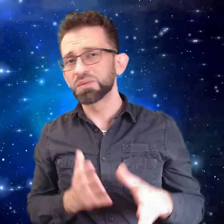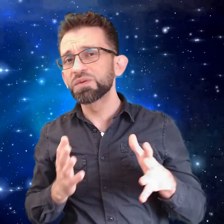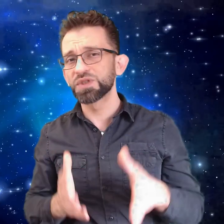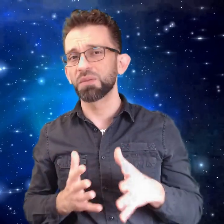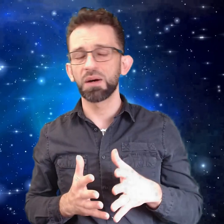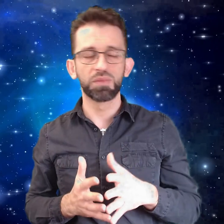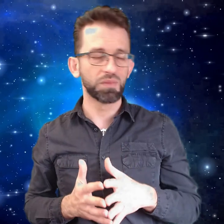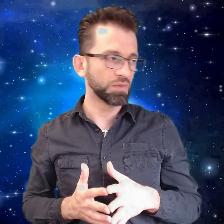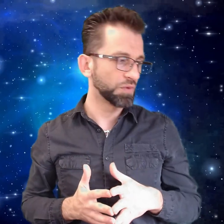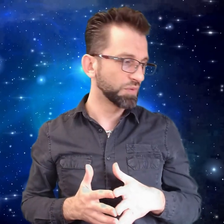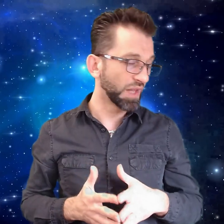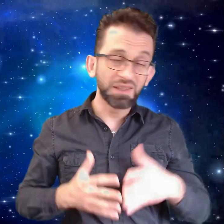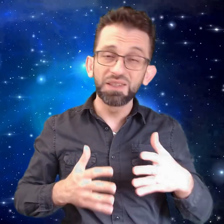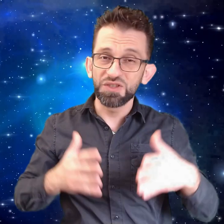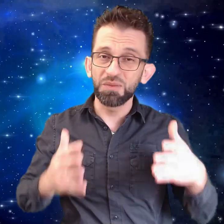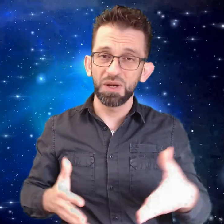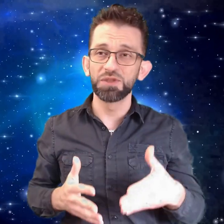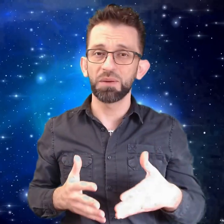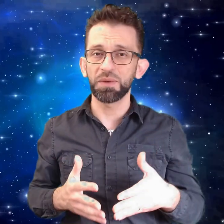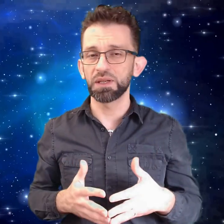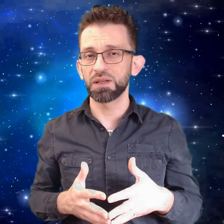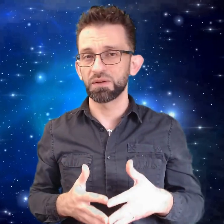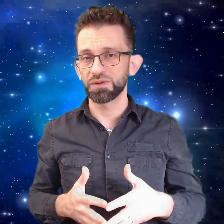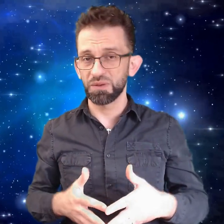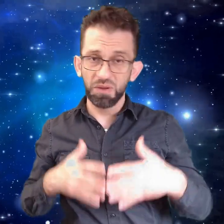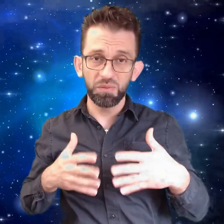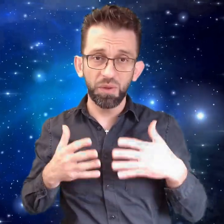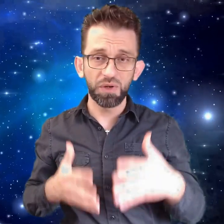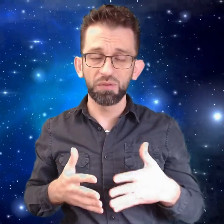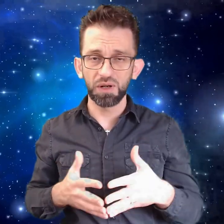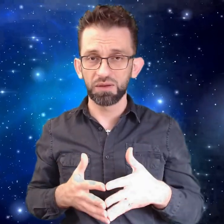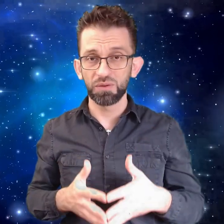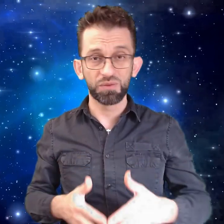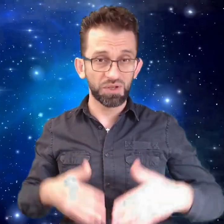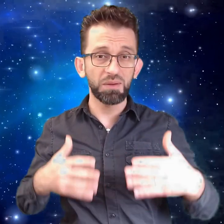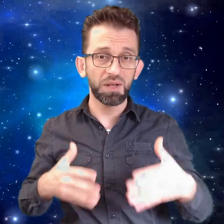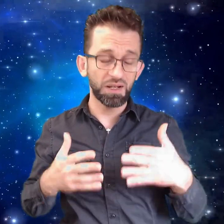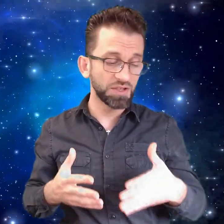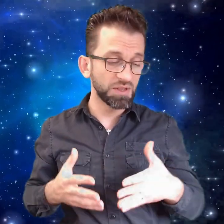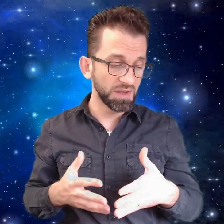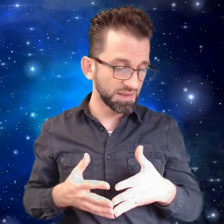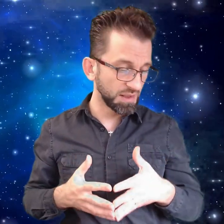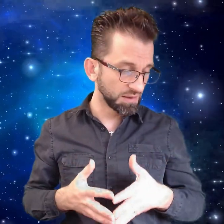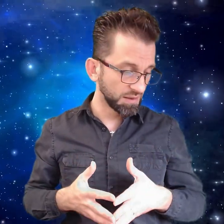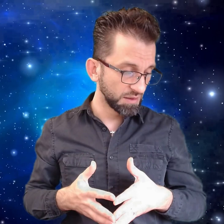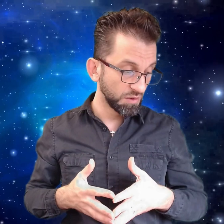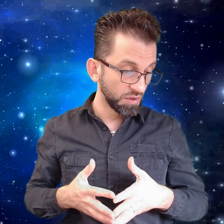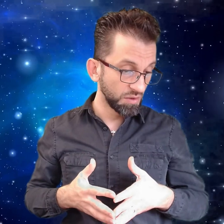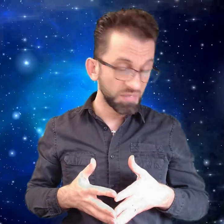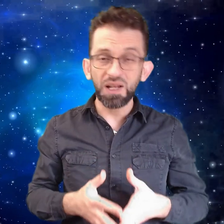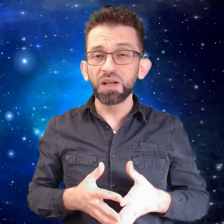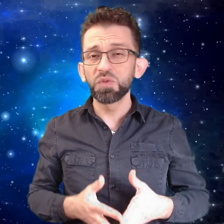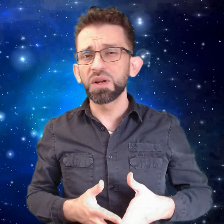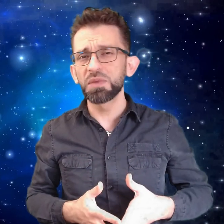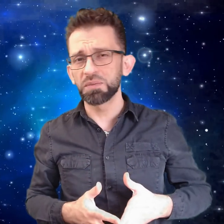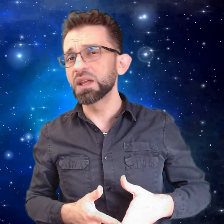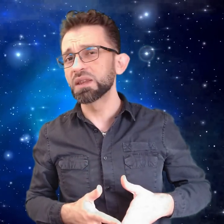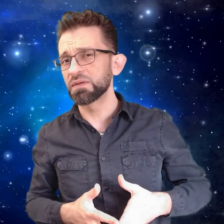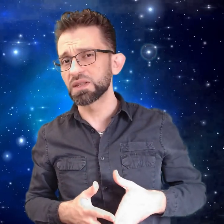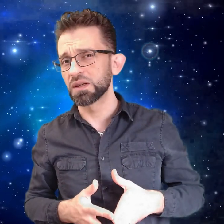بشوف شباب وتحديدا شباب جامعيين شباب عمر الورد وشباب العايشين المأساة بيستخدموا كلمة مريض نفسي